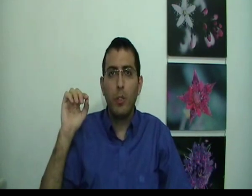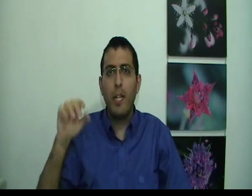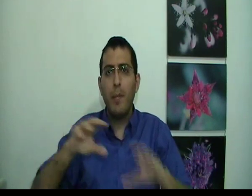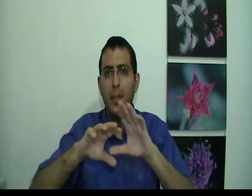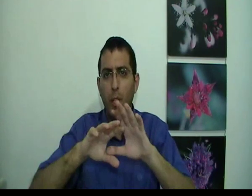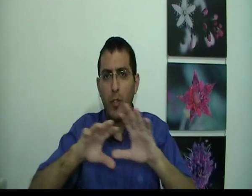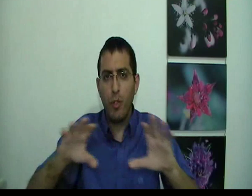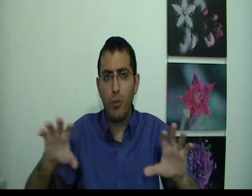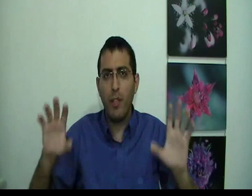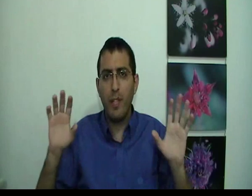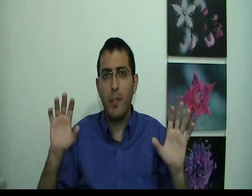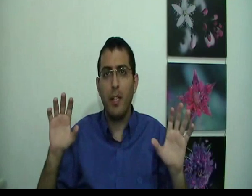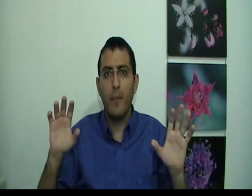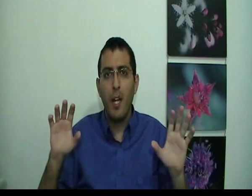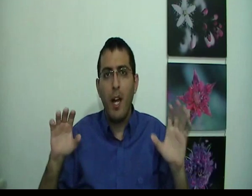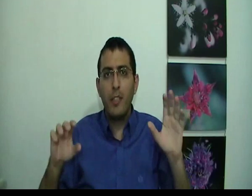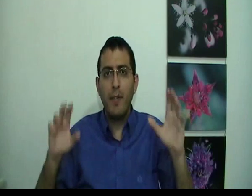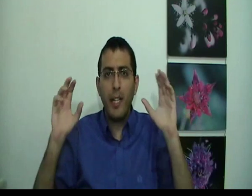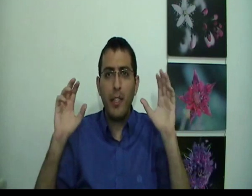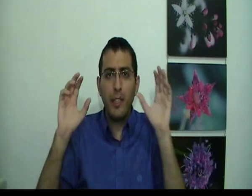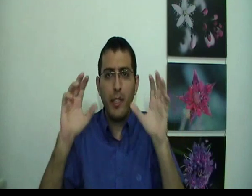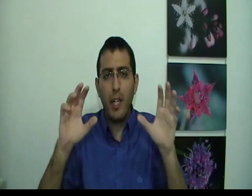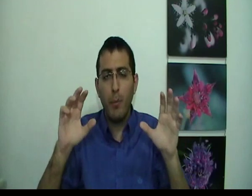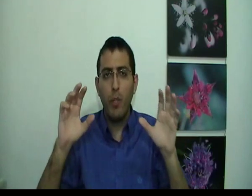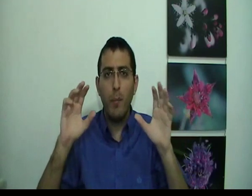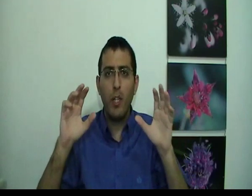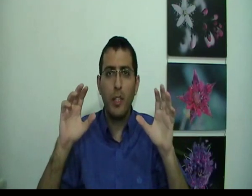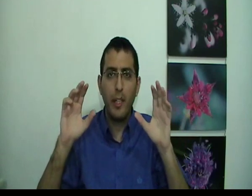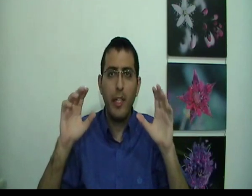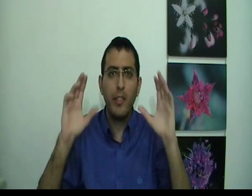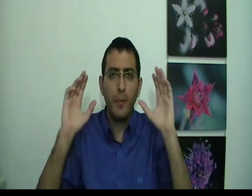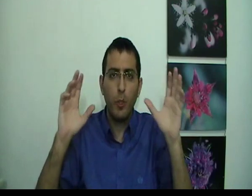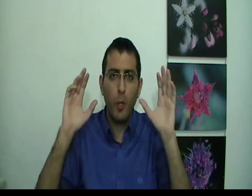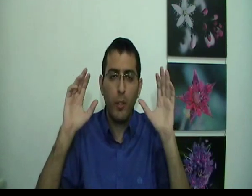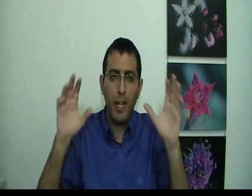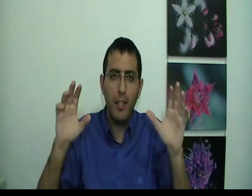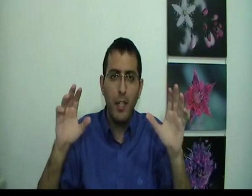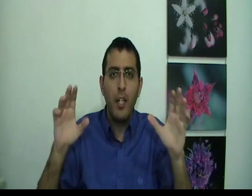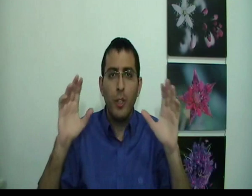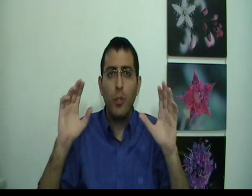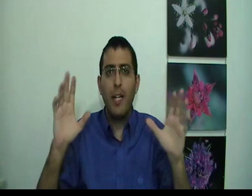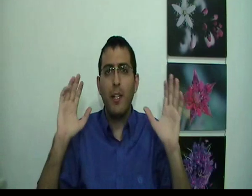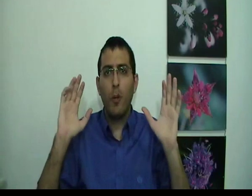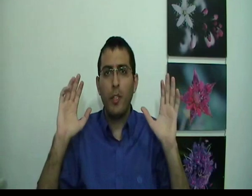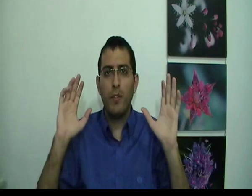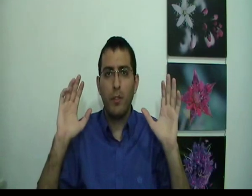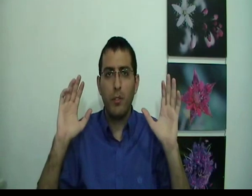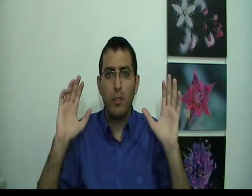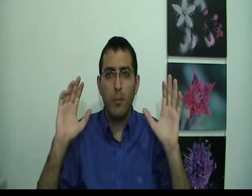אומרת בן אדם הולך לישון שוכב על המיטה, עכשיו נניח שיחברו למוח שנניח שהמציאו מכונה שעודת לקרוא מחשבות, בוא